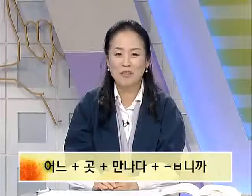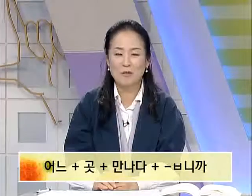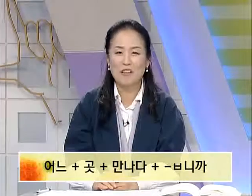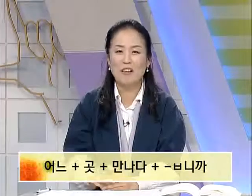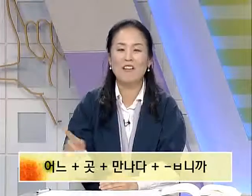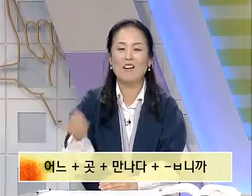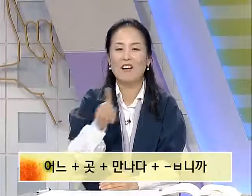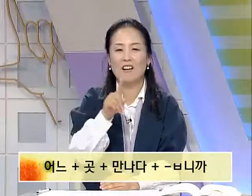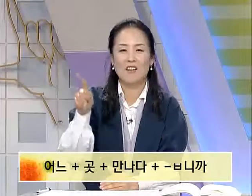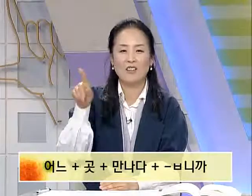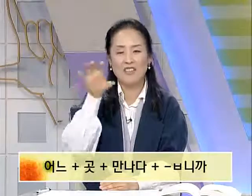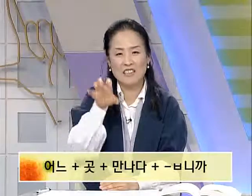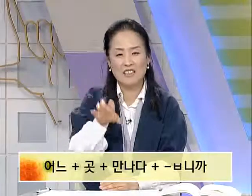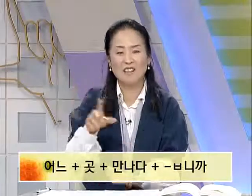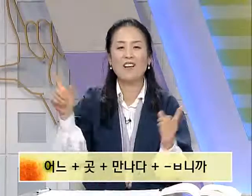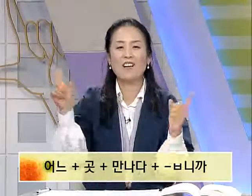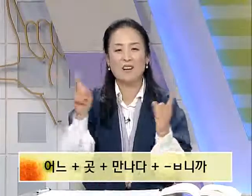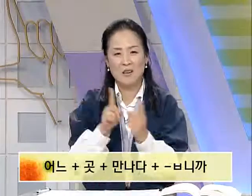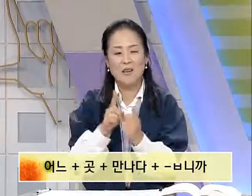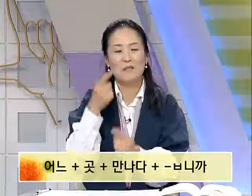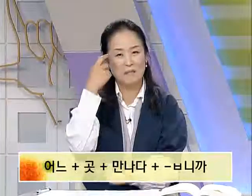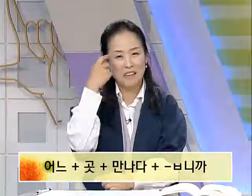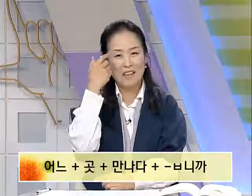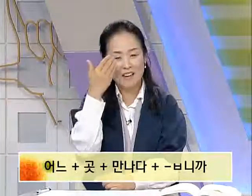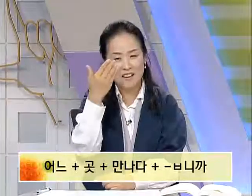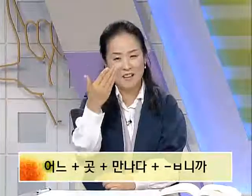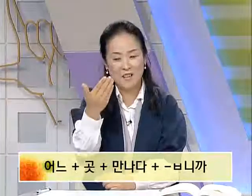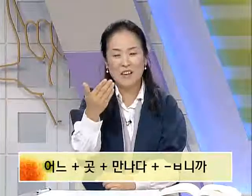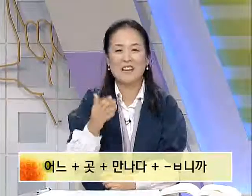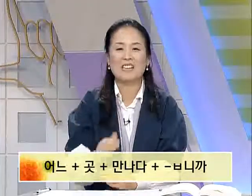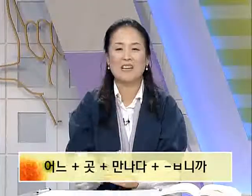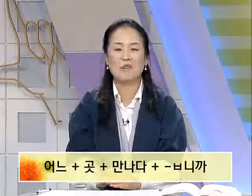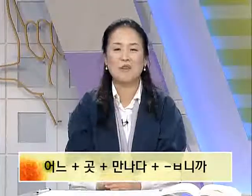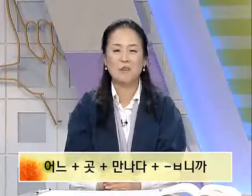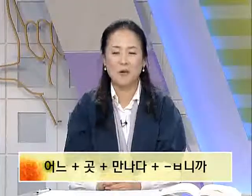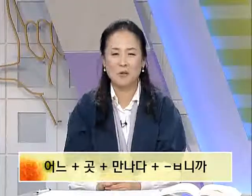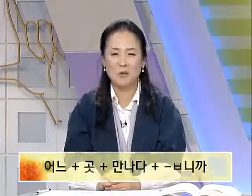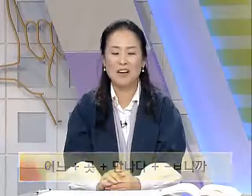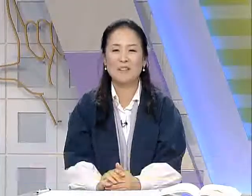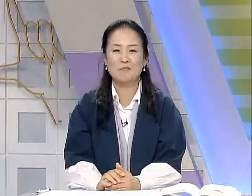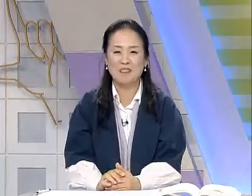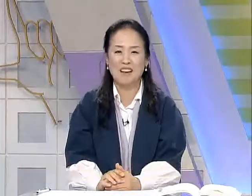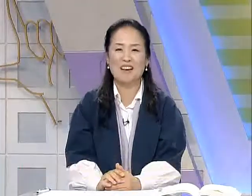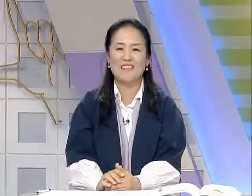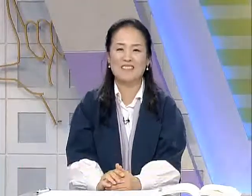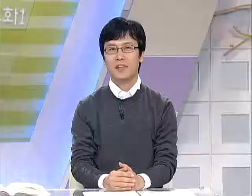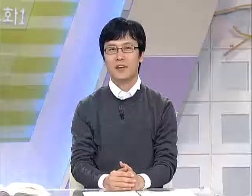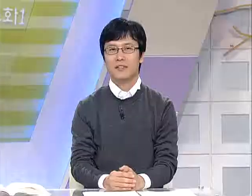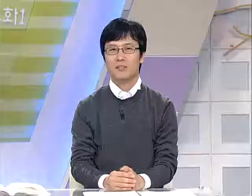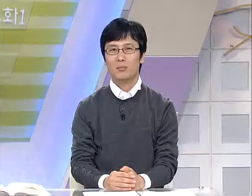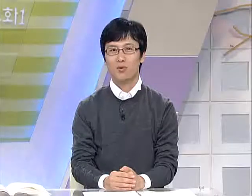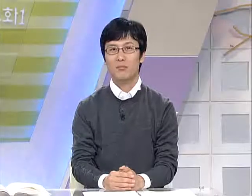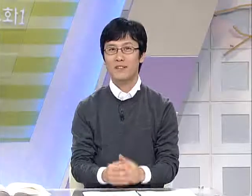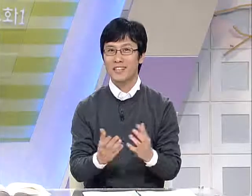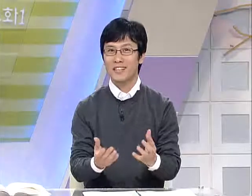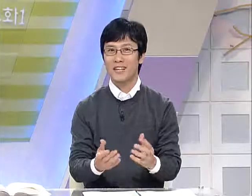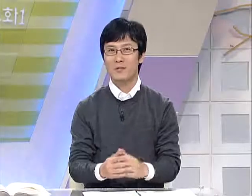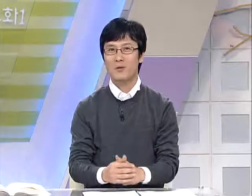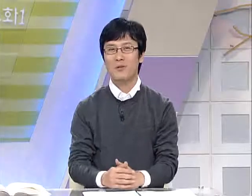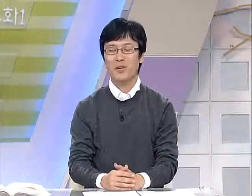느낌인데요 어디에서 만날까요? 다시 한번 배워보도록 하겠습니다 네, 복습한다 생각하시고 하면